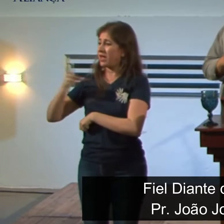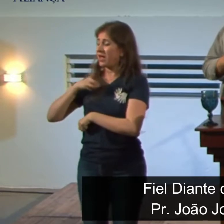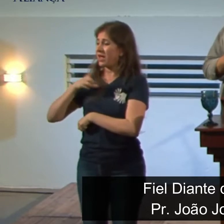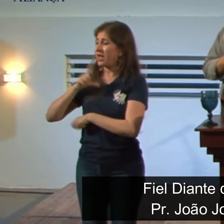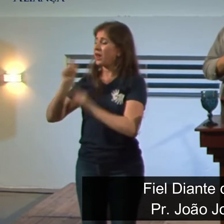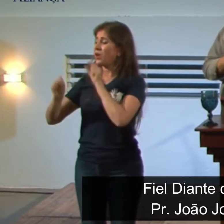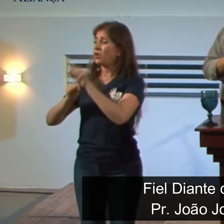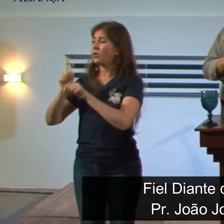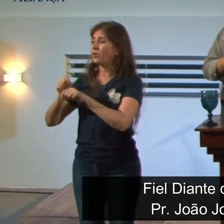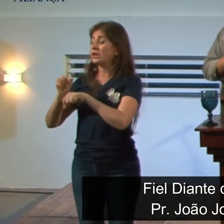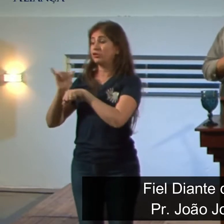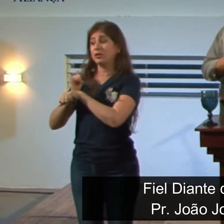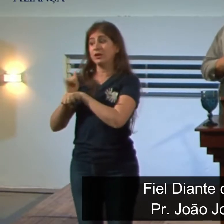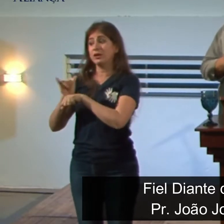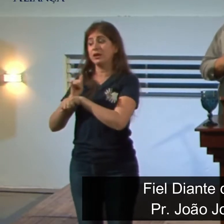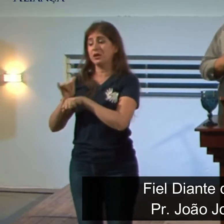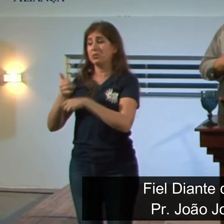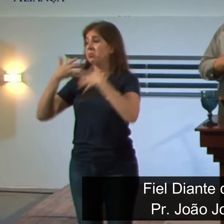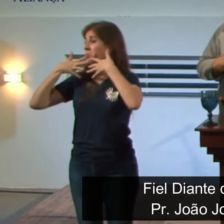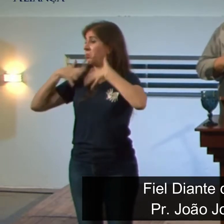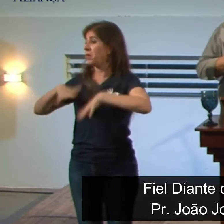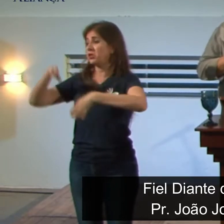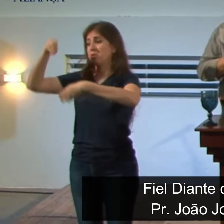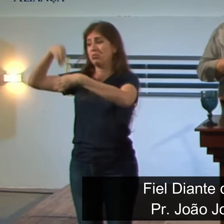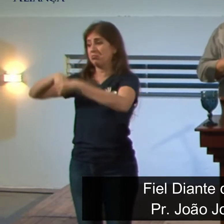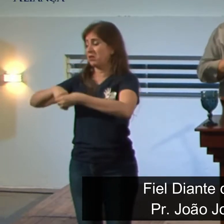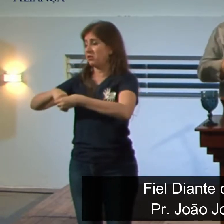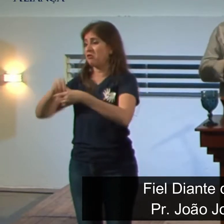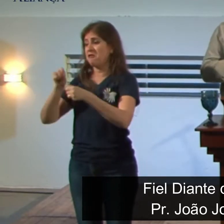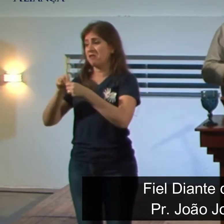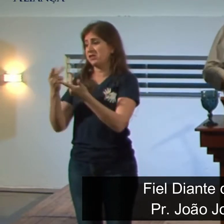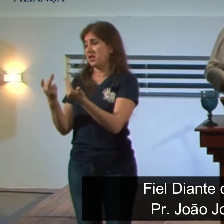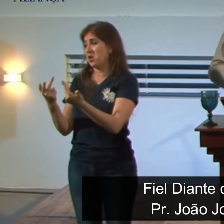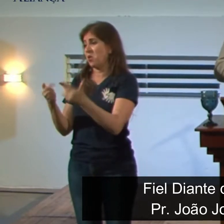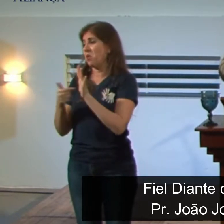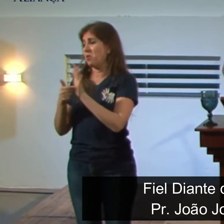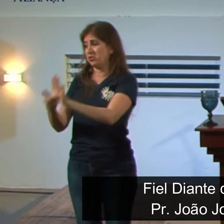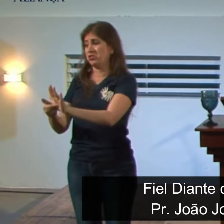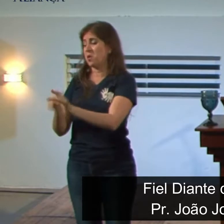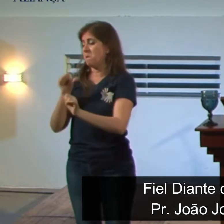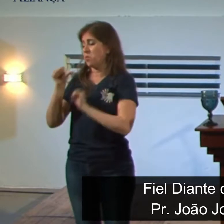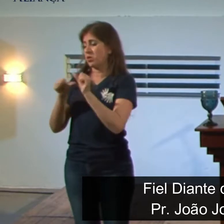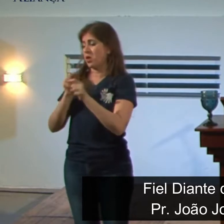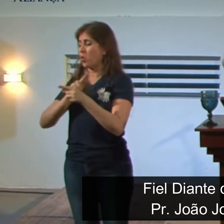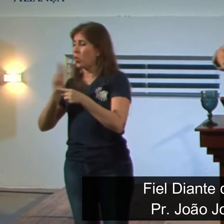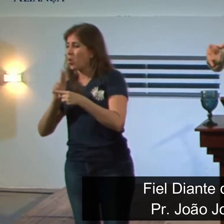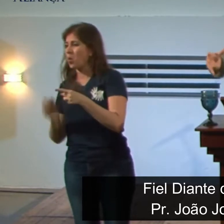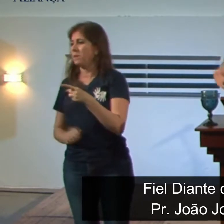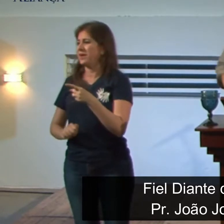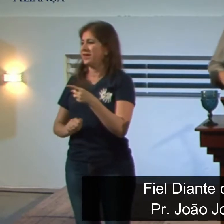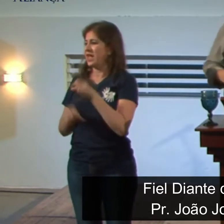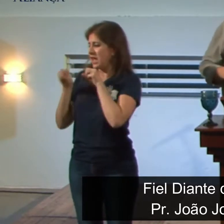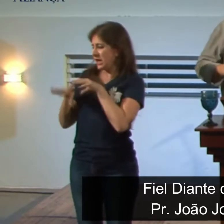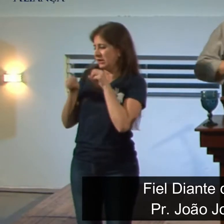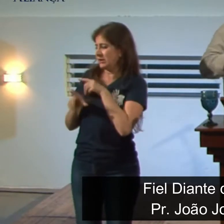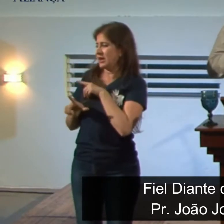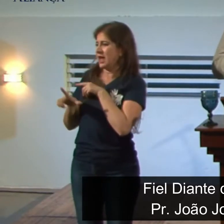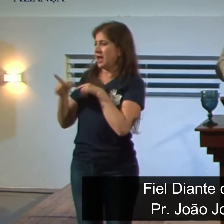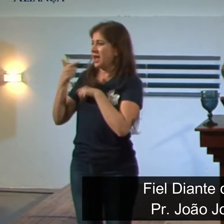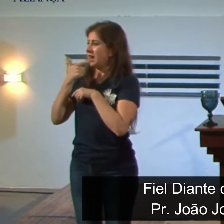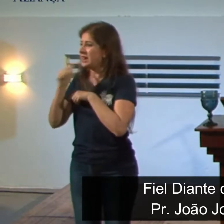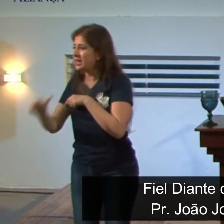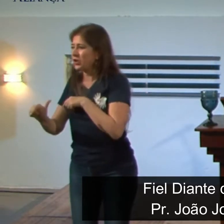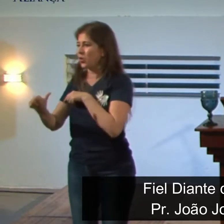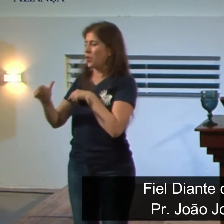entre as nações do Antigo Oriente. Fazer isso aqui que eu acabei de destacar, não só mudar o nome, mas fazer todo esse trabalho para